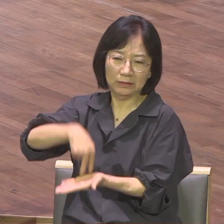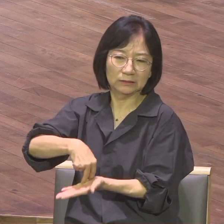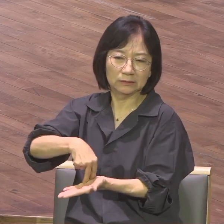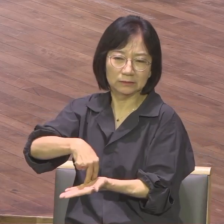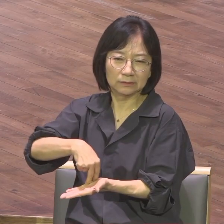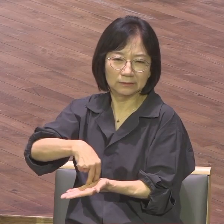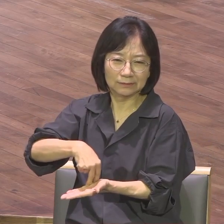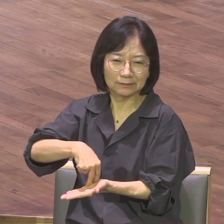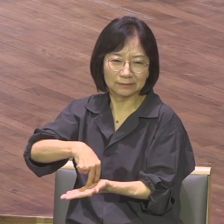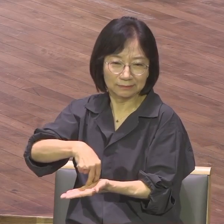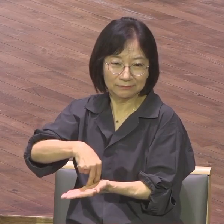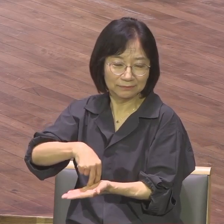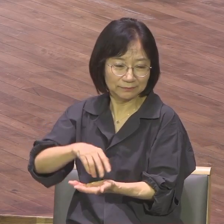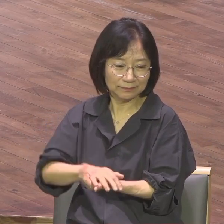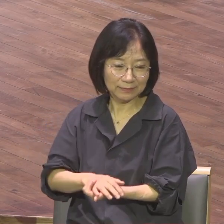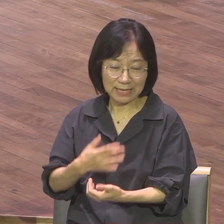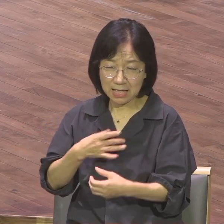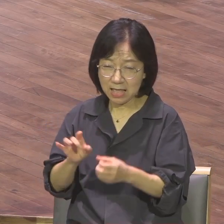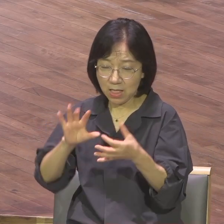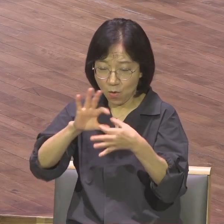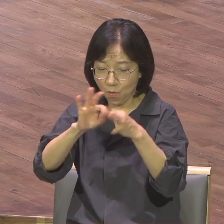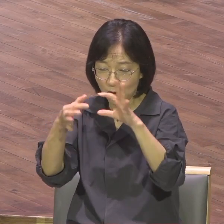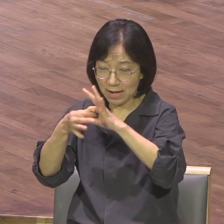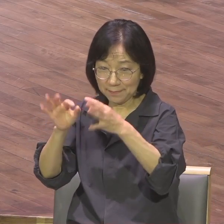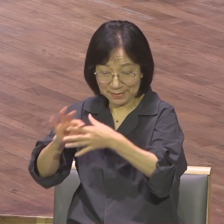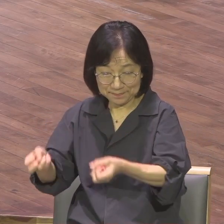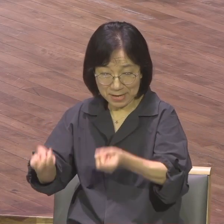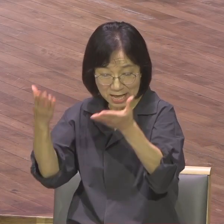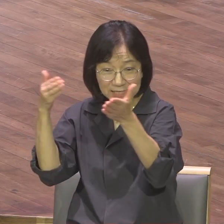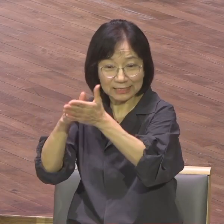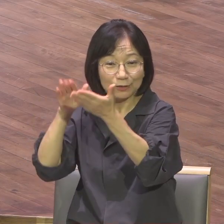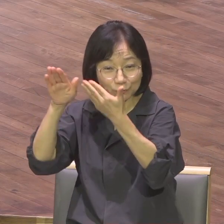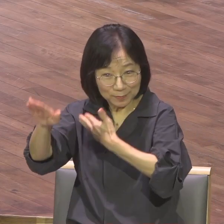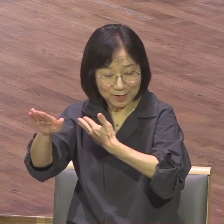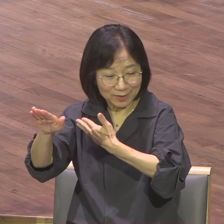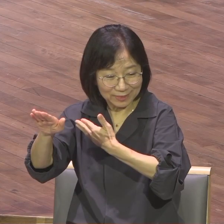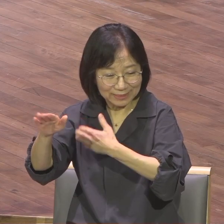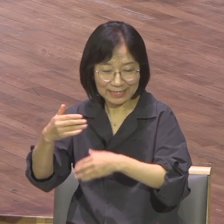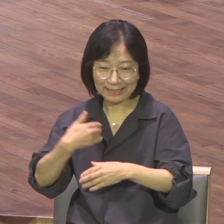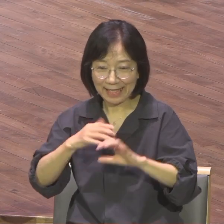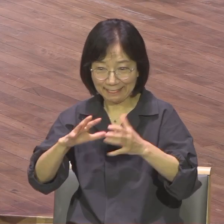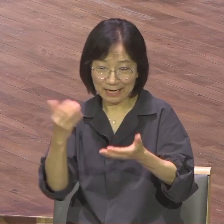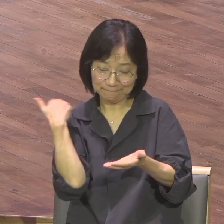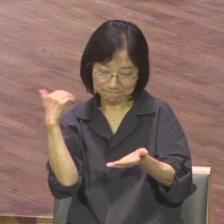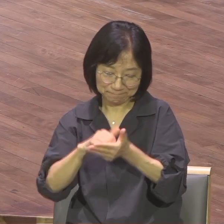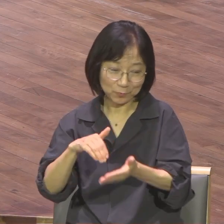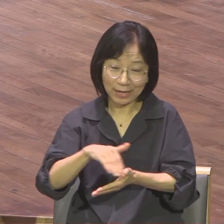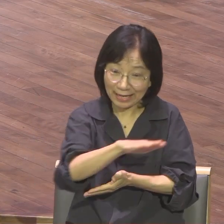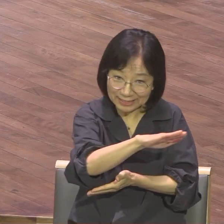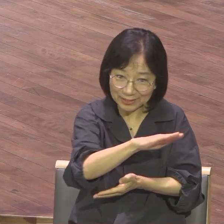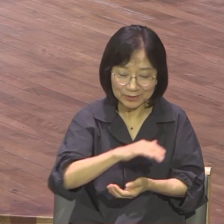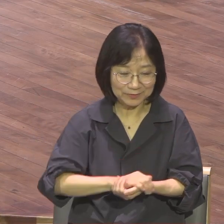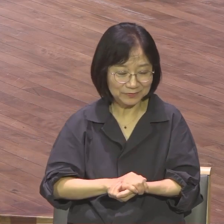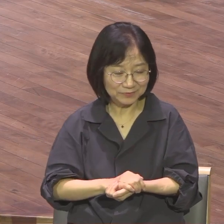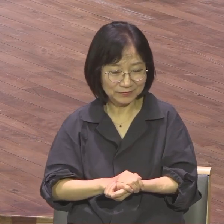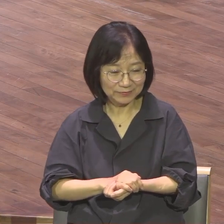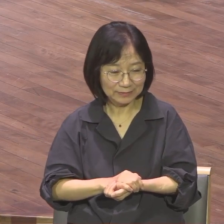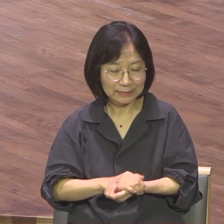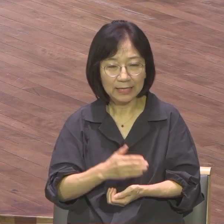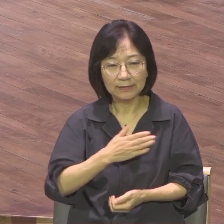차드 우리나라에 돌아가서 내가 가진 별거 없지만 내가 가진 그 장비와 기술을 우리 후대들에게